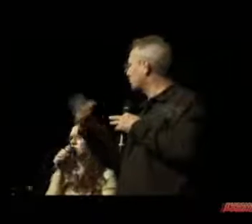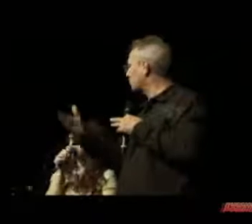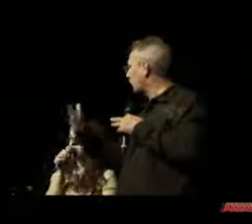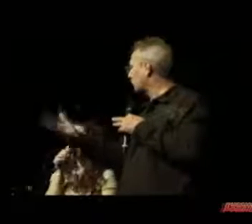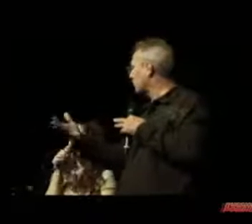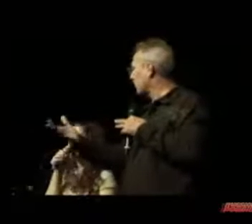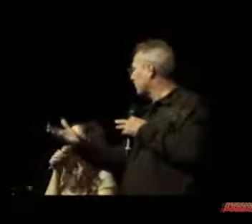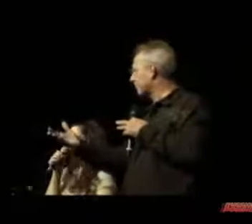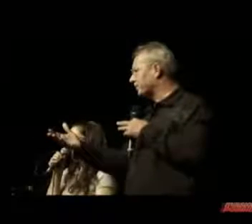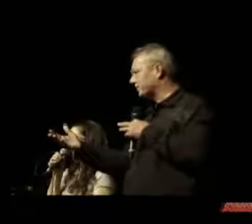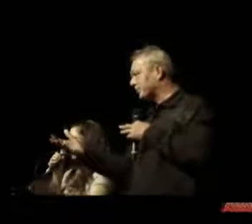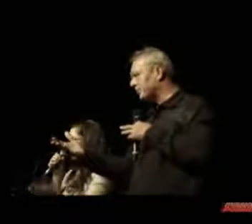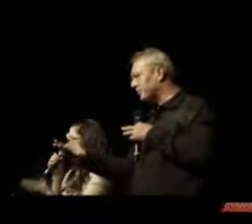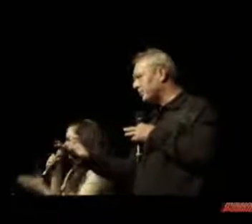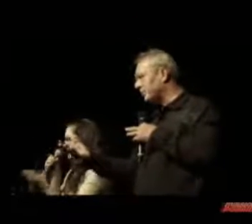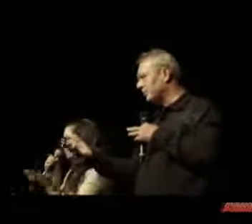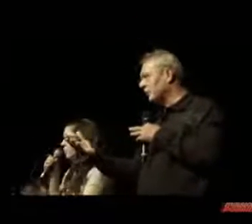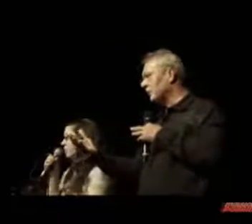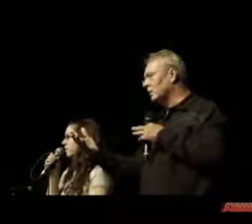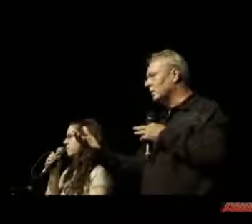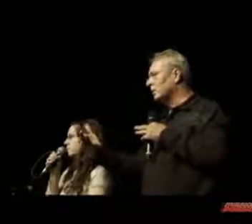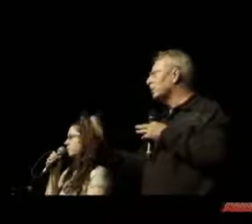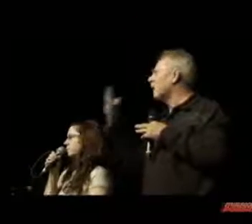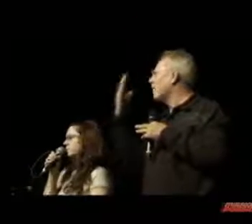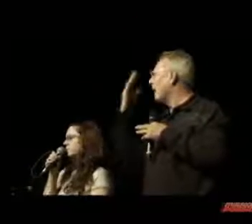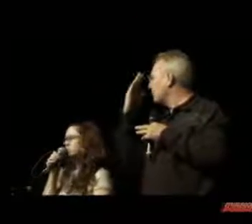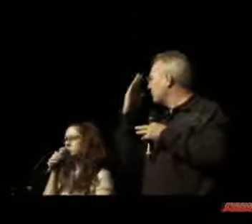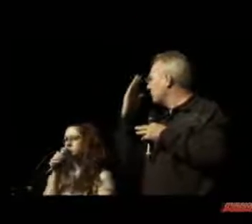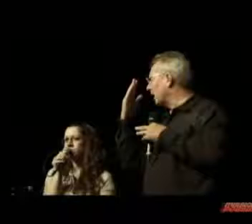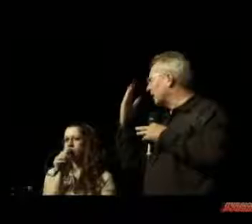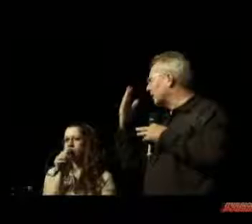Vielleicht sollte ich das probieren zu beten.